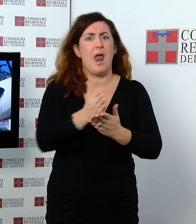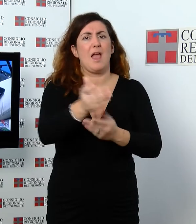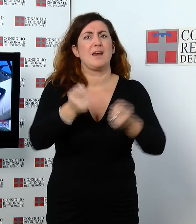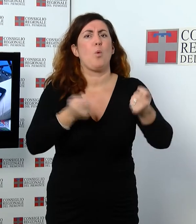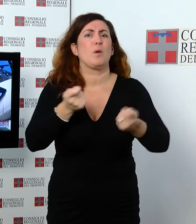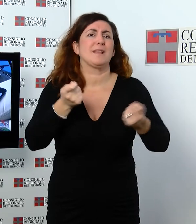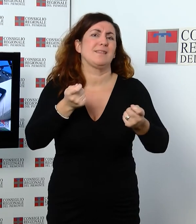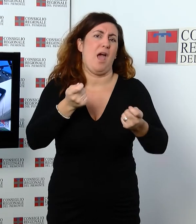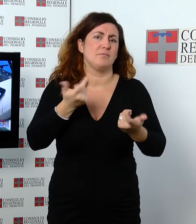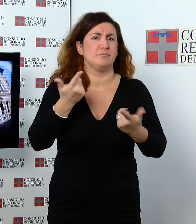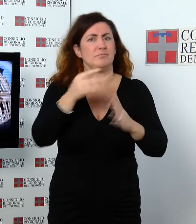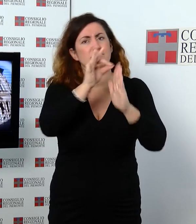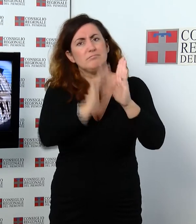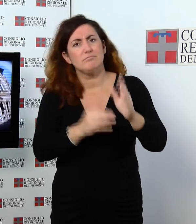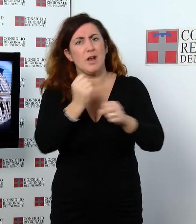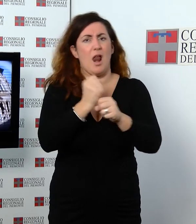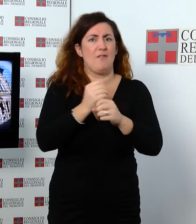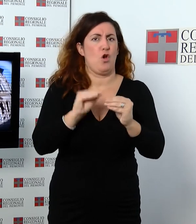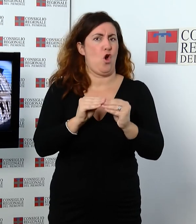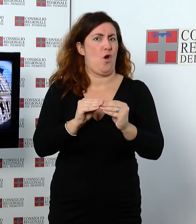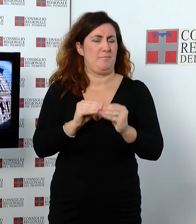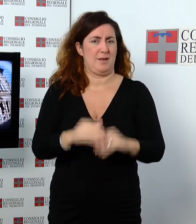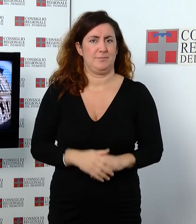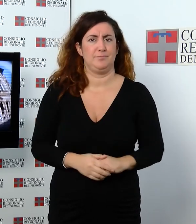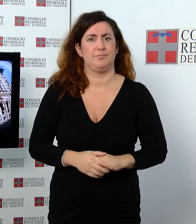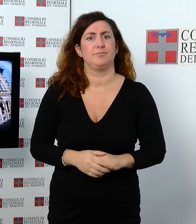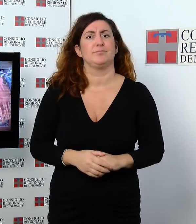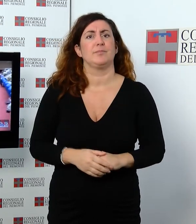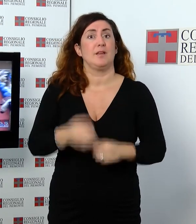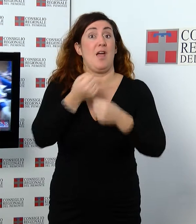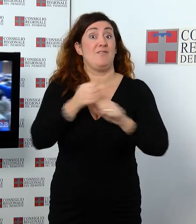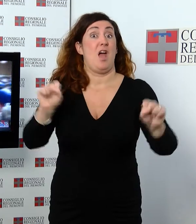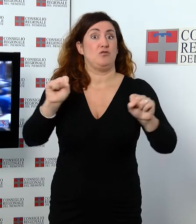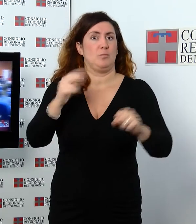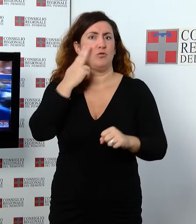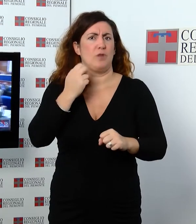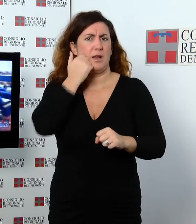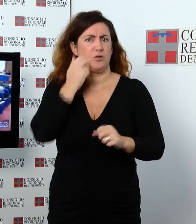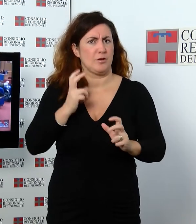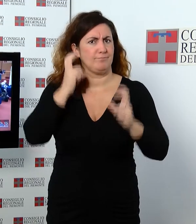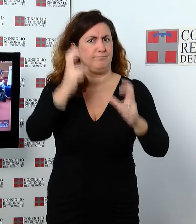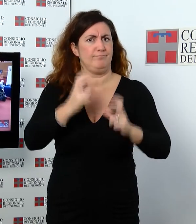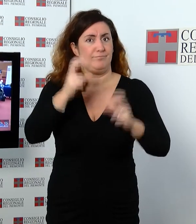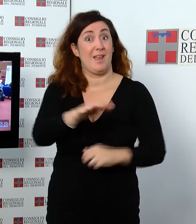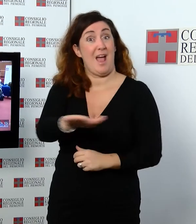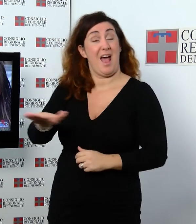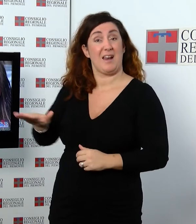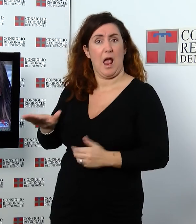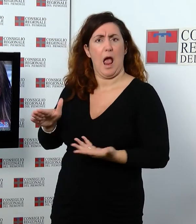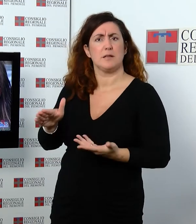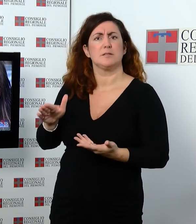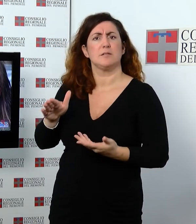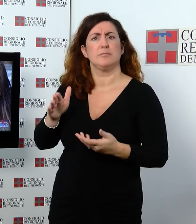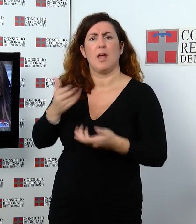giudicati e premiati i lavori. Facebook, genitori alla riscossa Per i ragazzi un social network sostituirà papà,